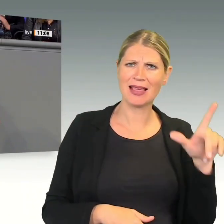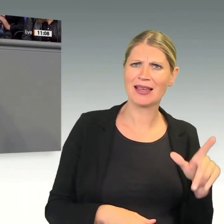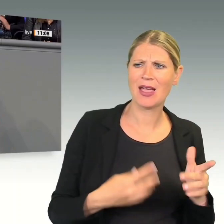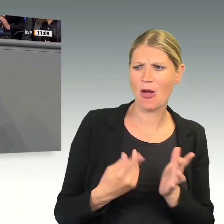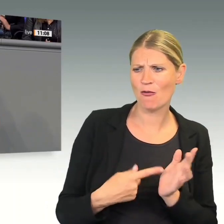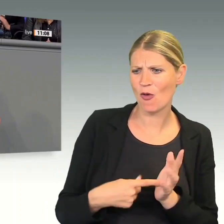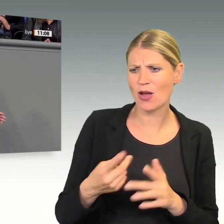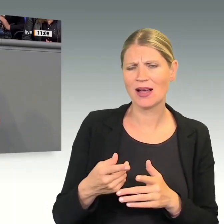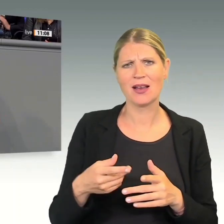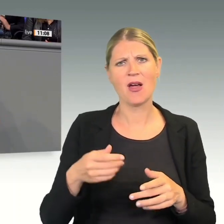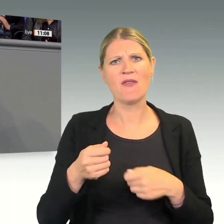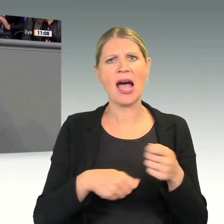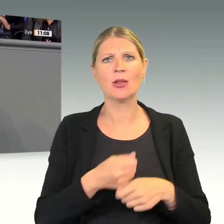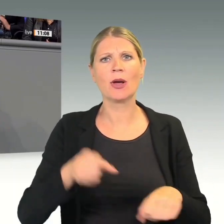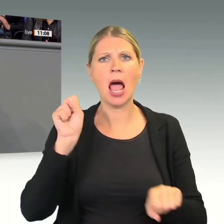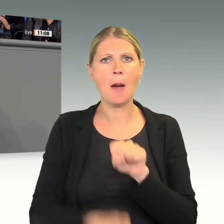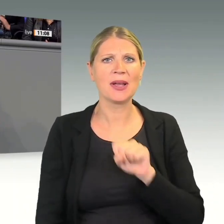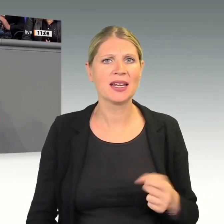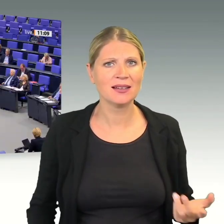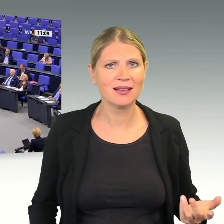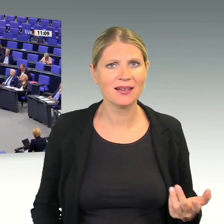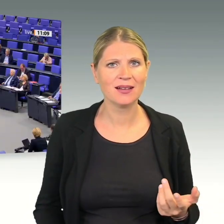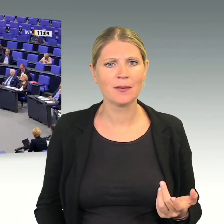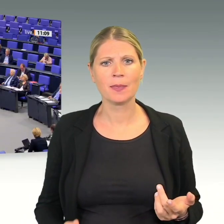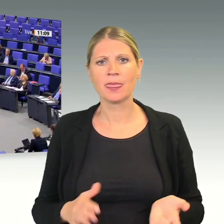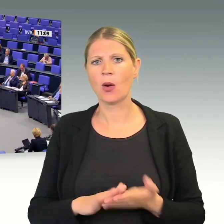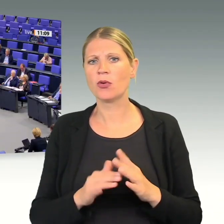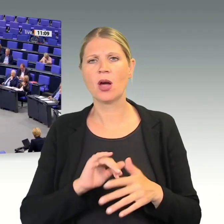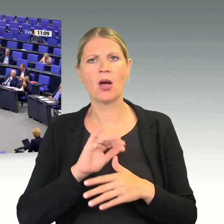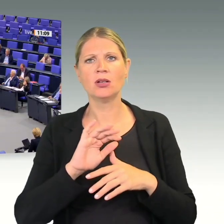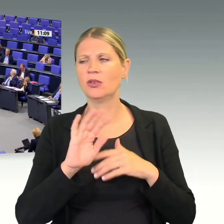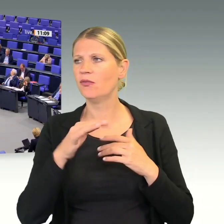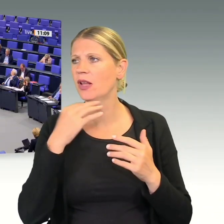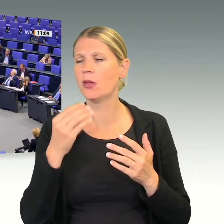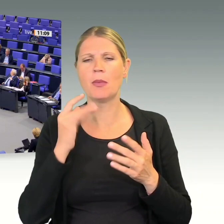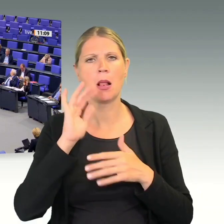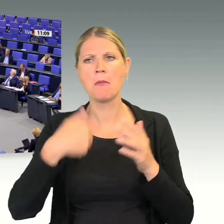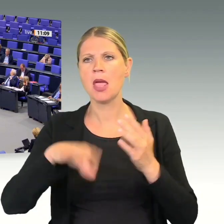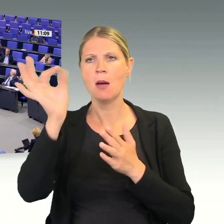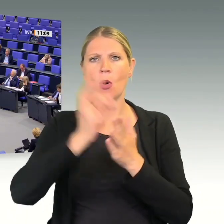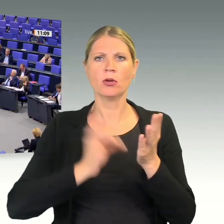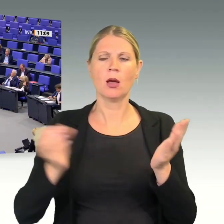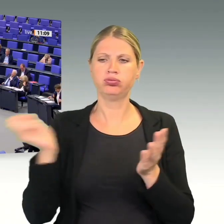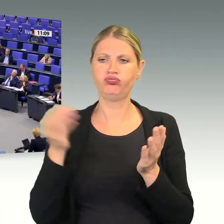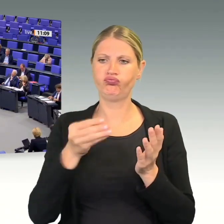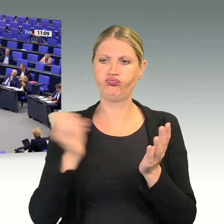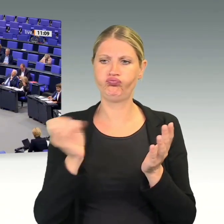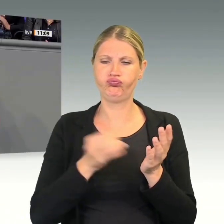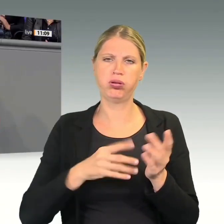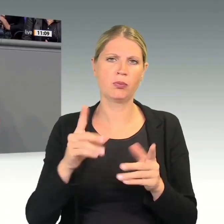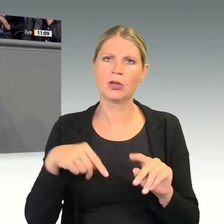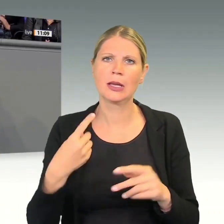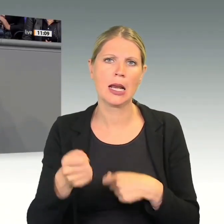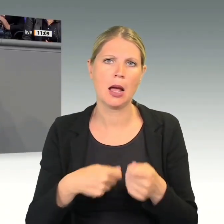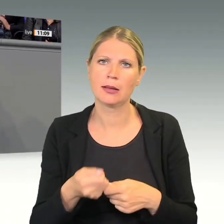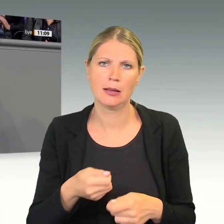Mercosur abzubrechen oder durch Überfrachtung unmöglich zu machen. Das kann keiner verstehen, liebe Kolleginnen und Kollegen. China und Russland sagen doch